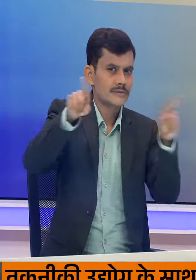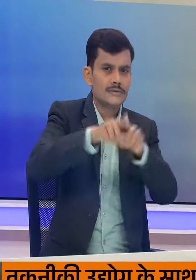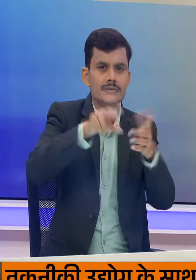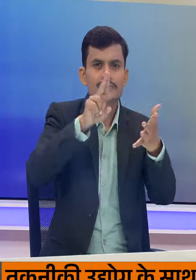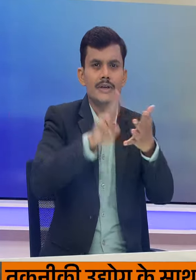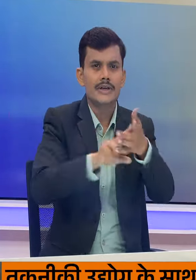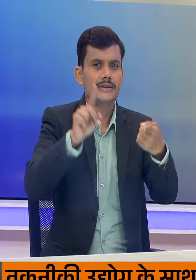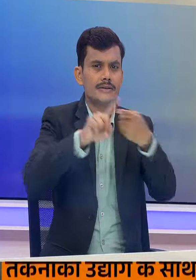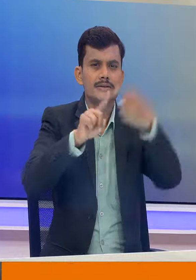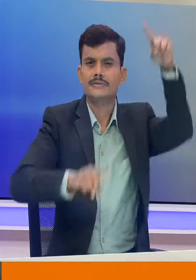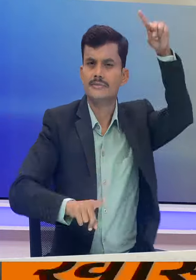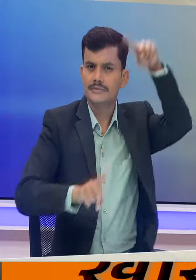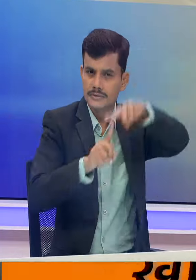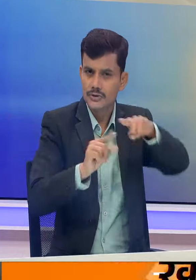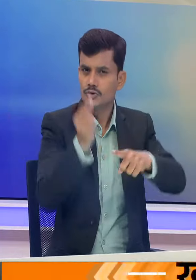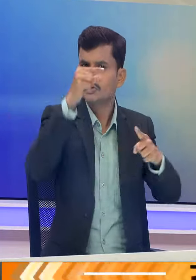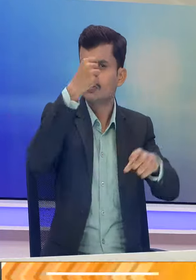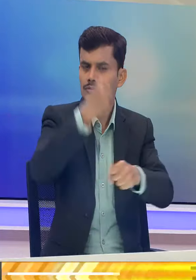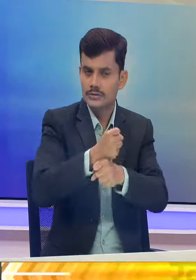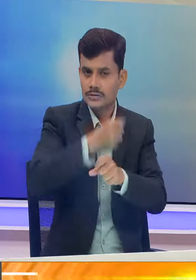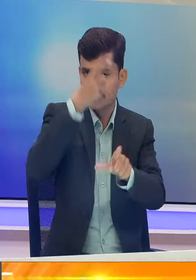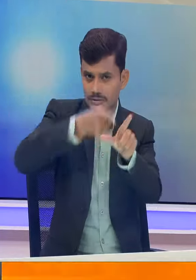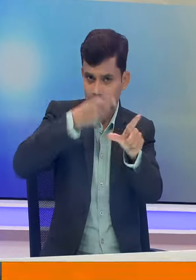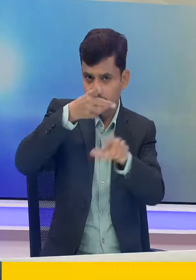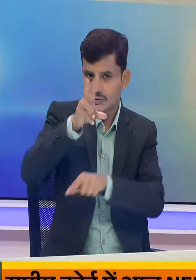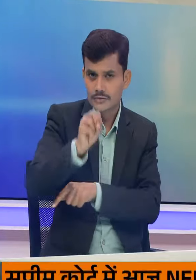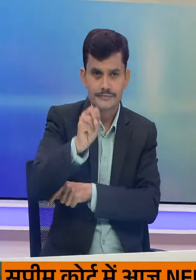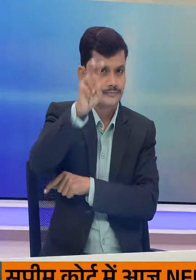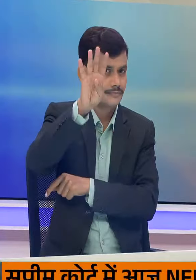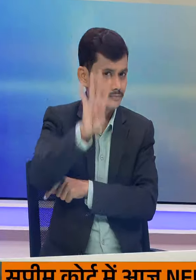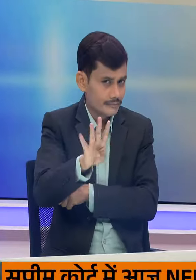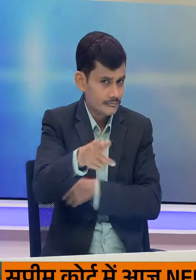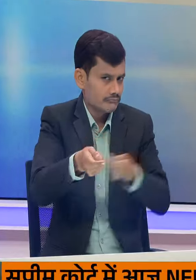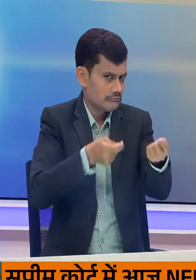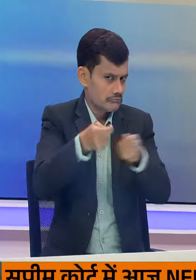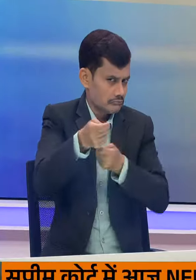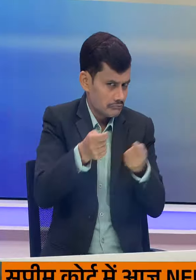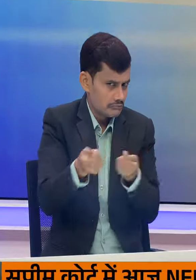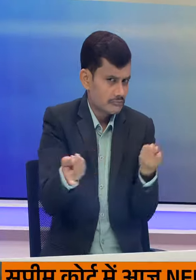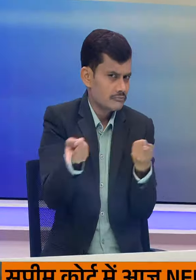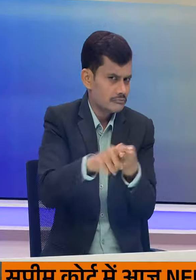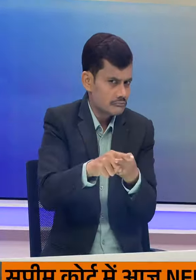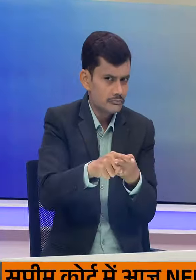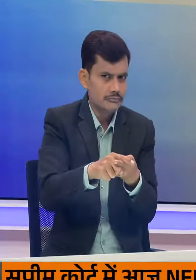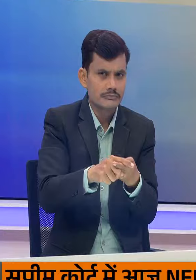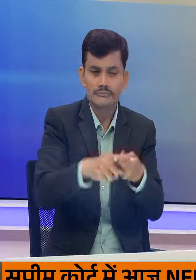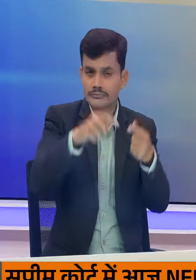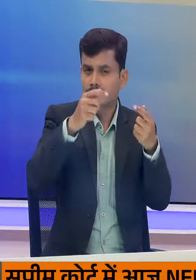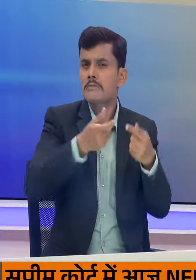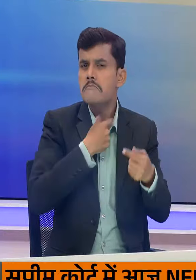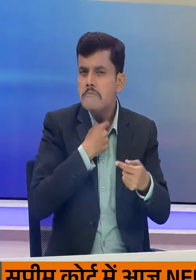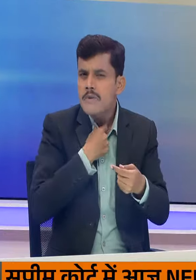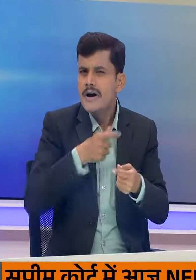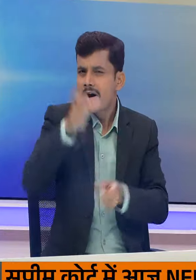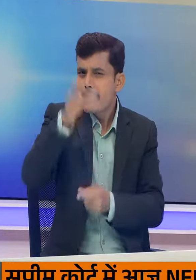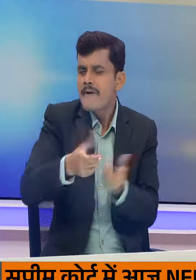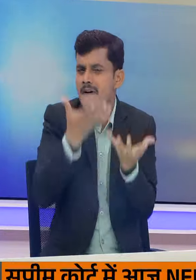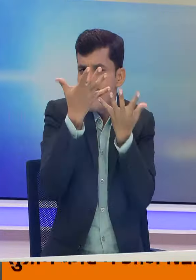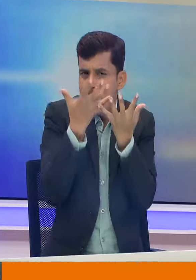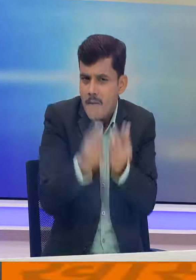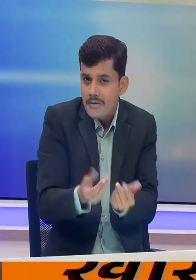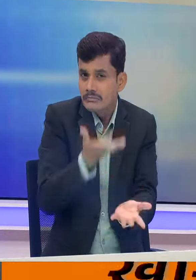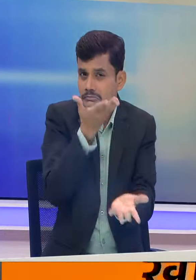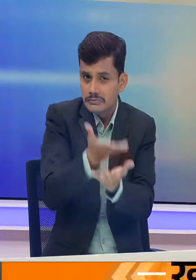NEET, UG 2024 के संचालन में कथित कदाचार की जाच की मांग करने वाली याचिकाओं